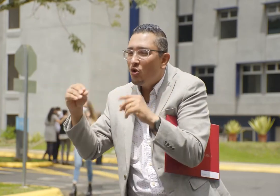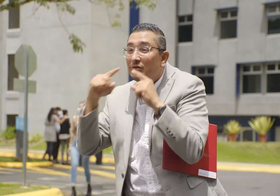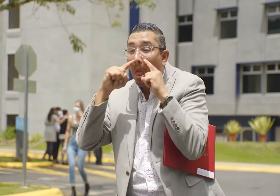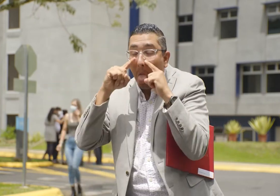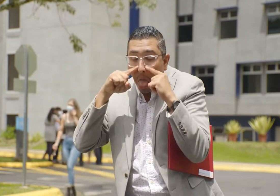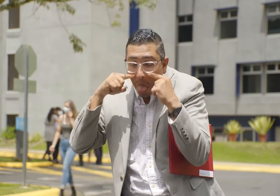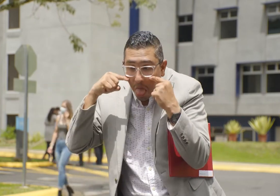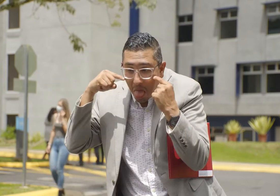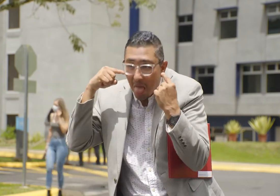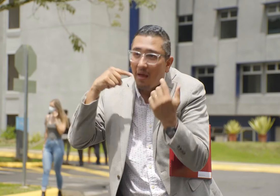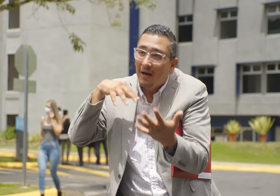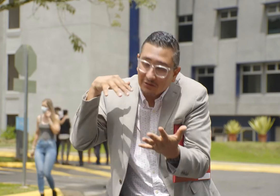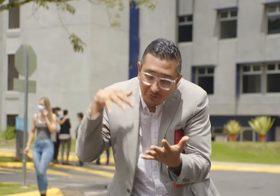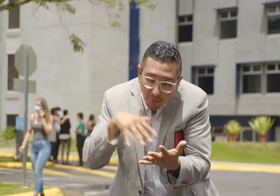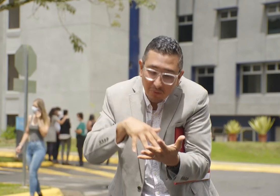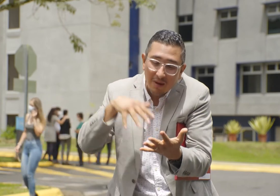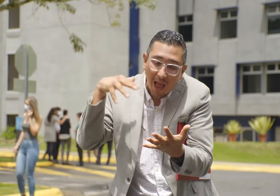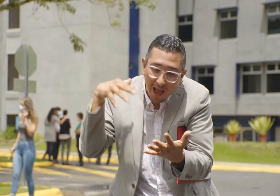noche sin dormir, estudiando,